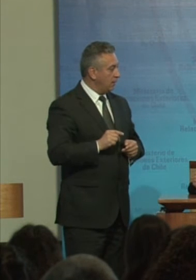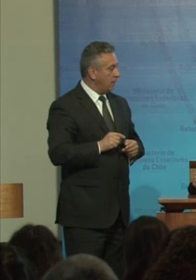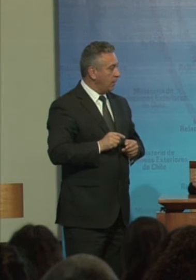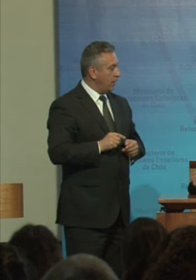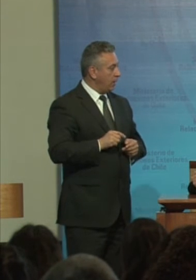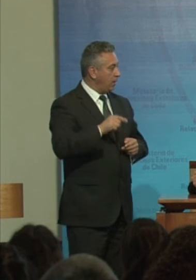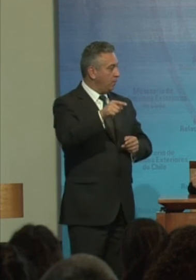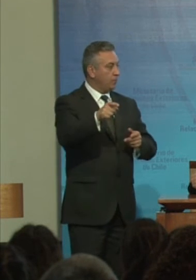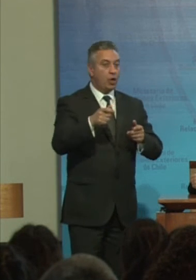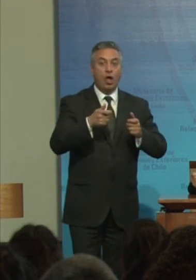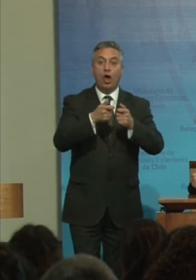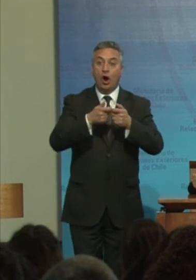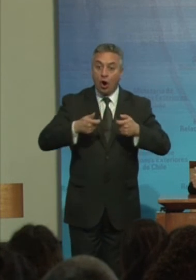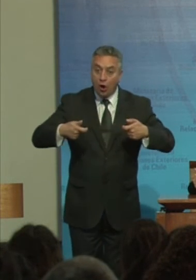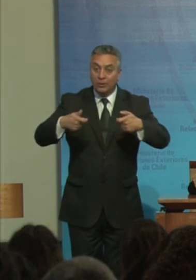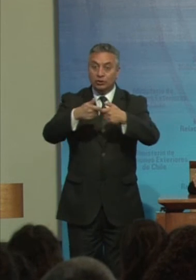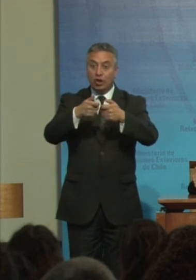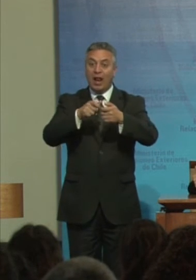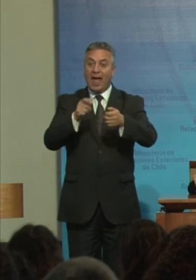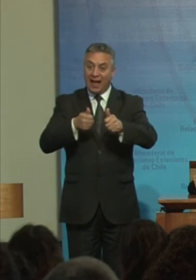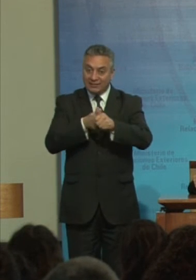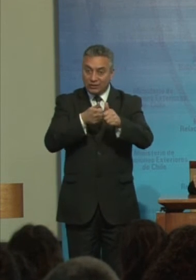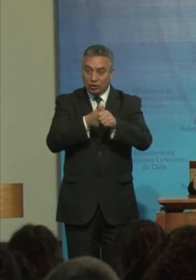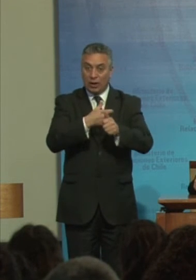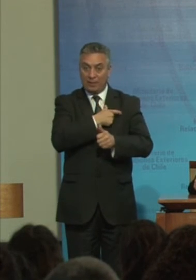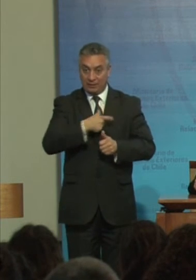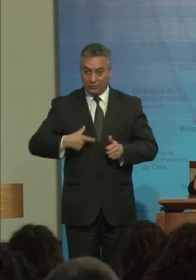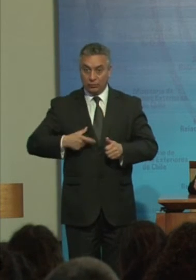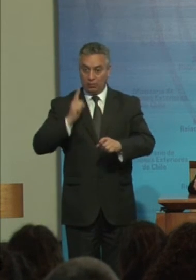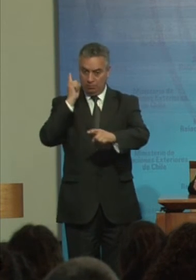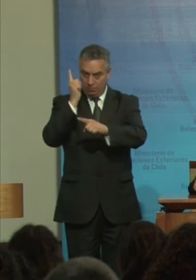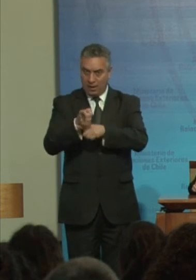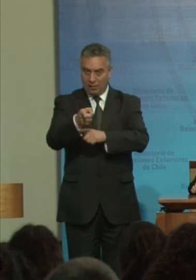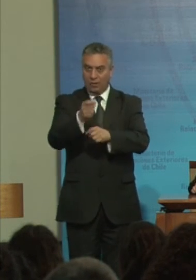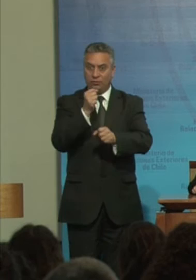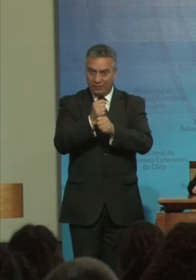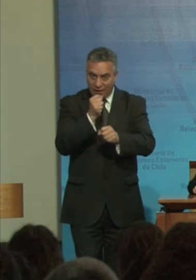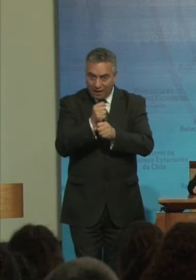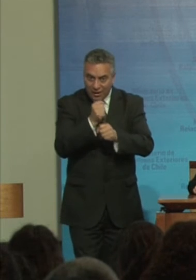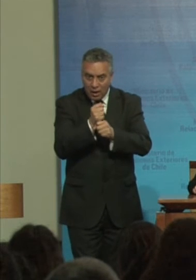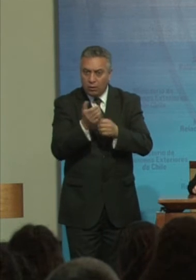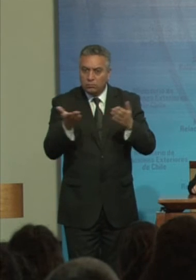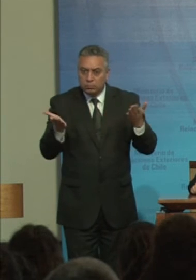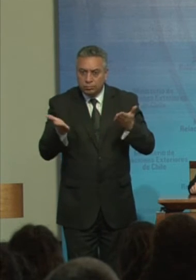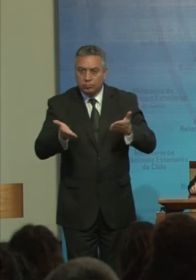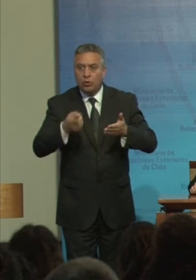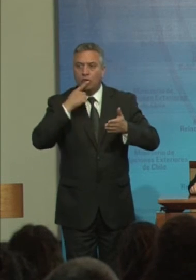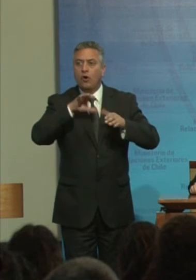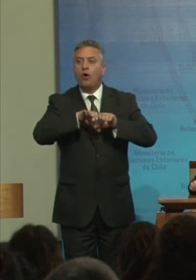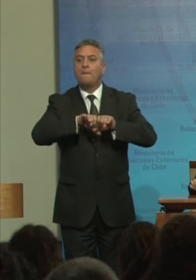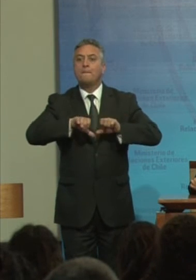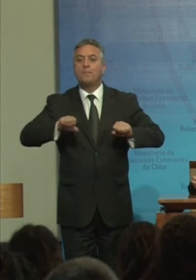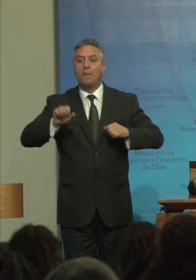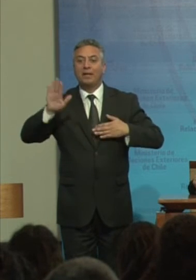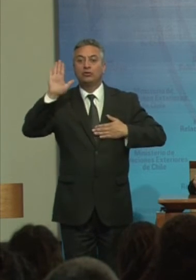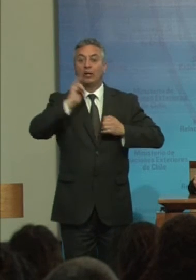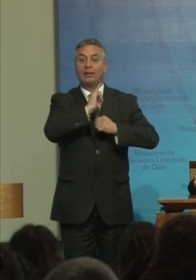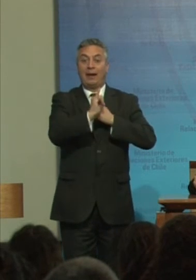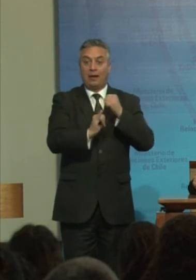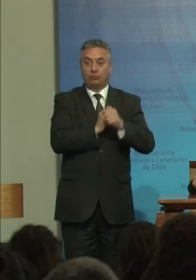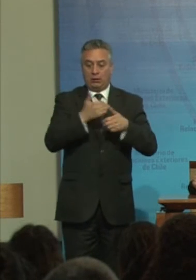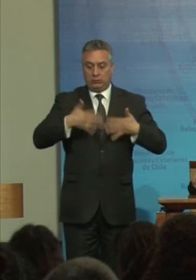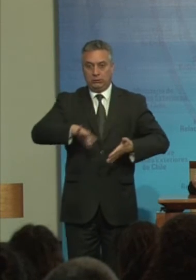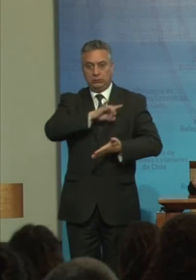La comisión Asesora Presidencial Recibió El mandato De trabajar En virtud Del compromiso Internacional Que suscribió Chile